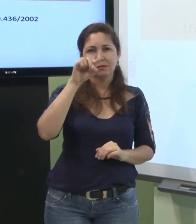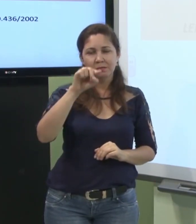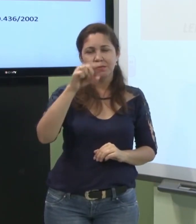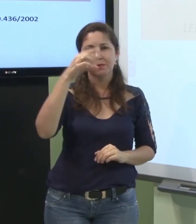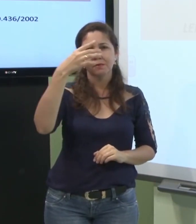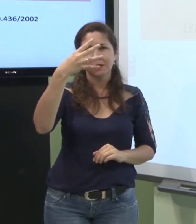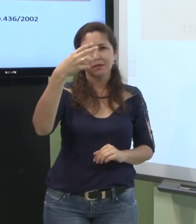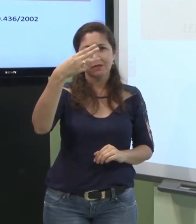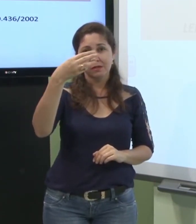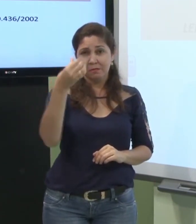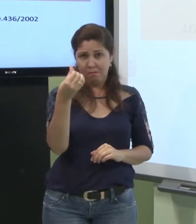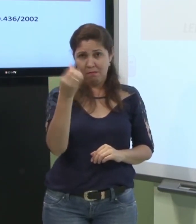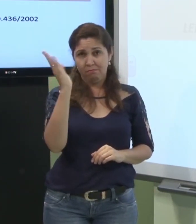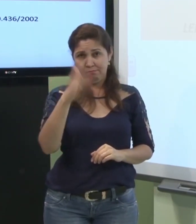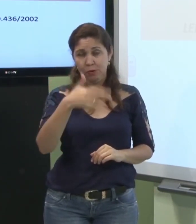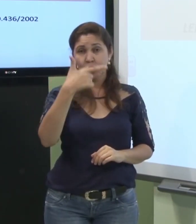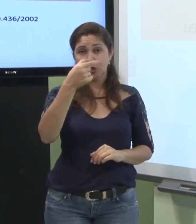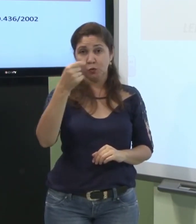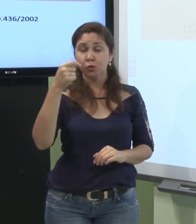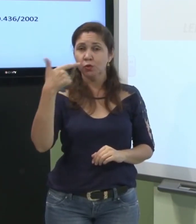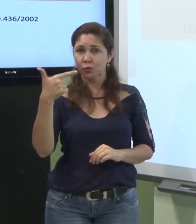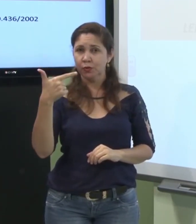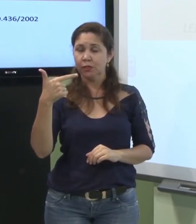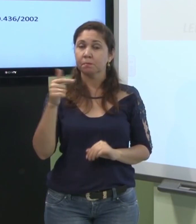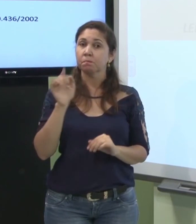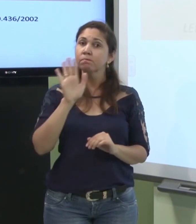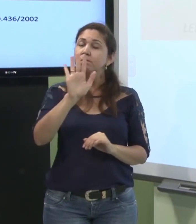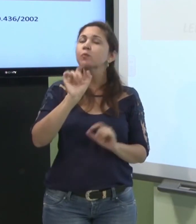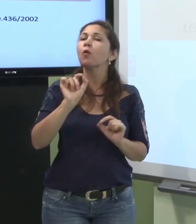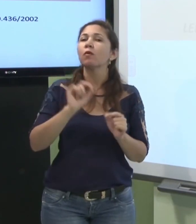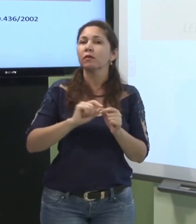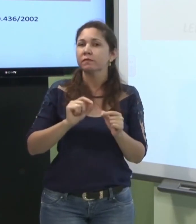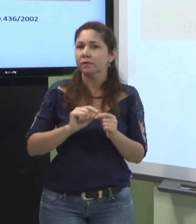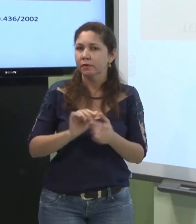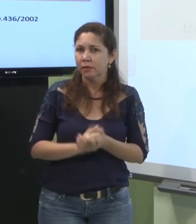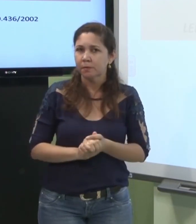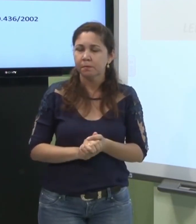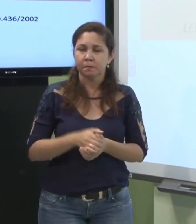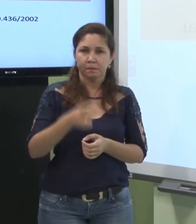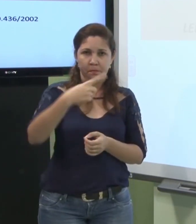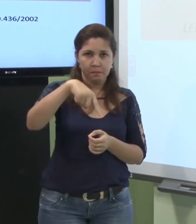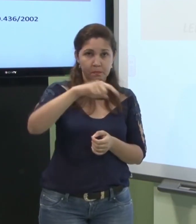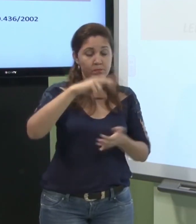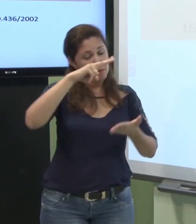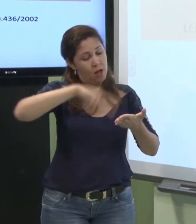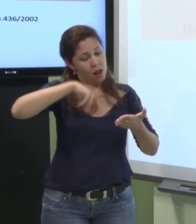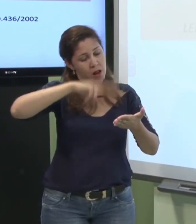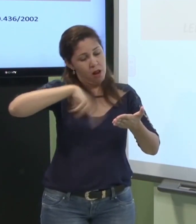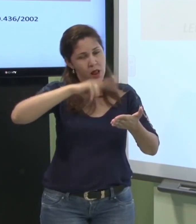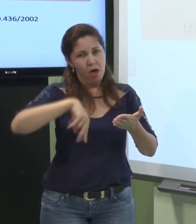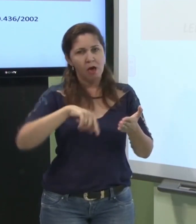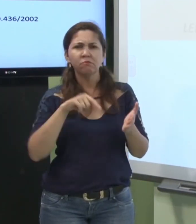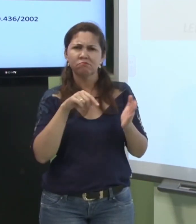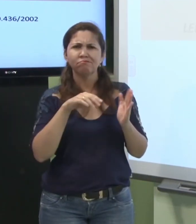tem a lei 10.436 de 2002 vocês vão ler ela é